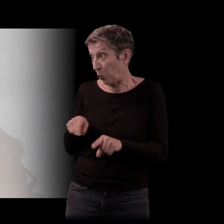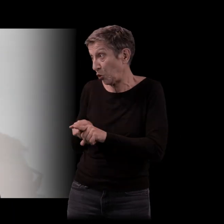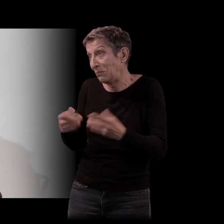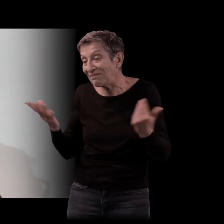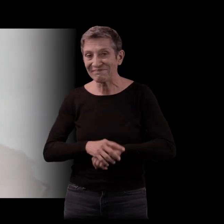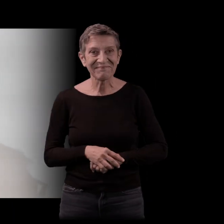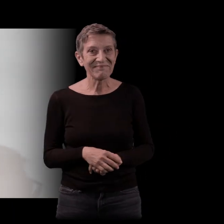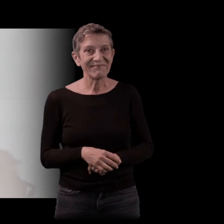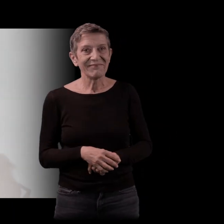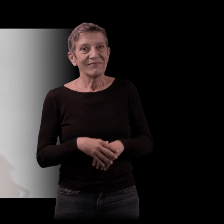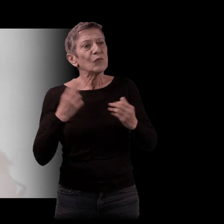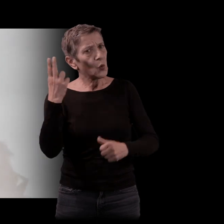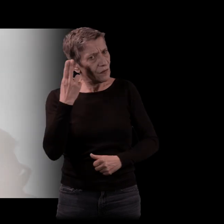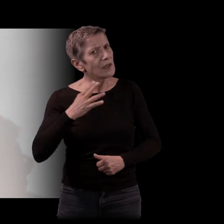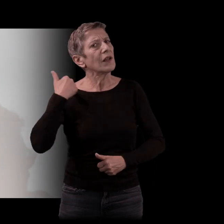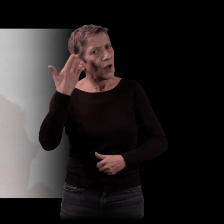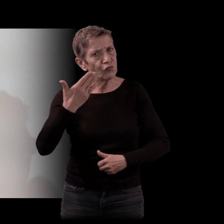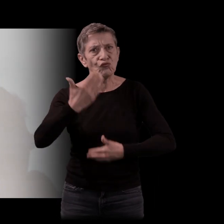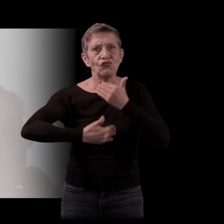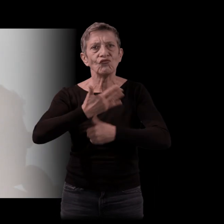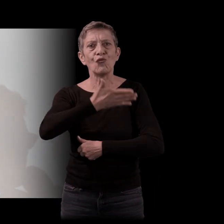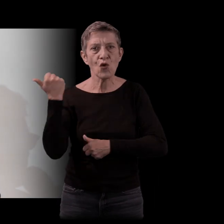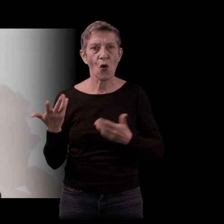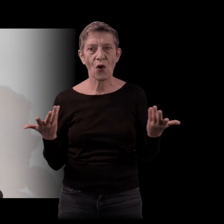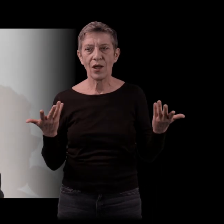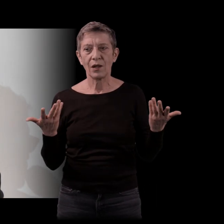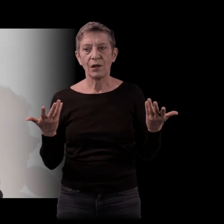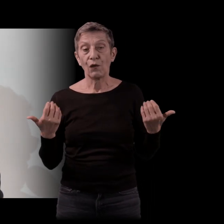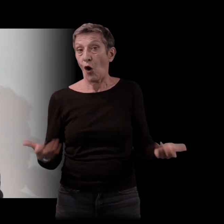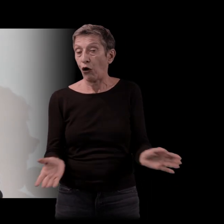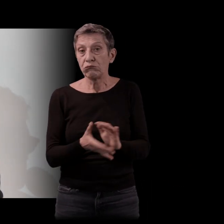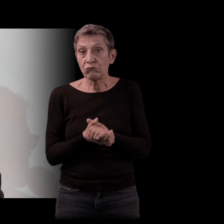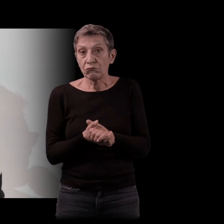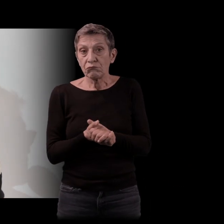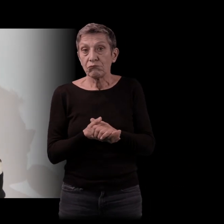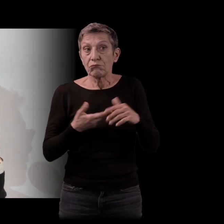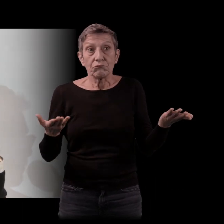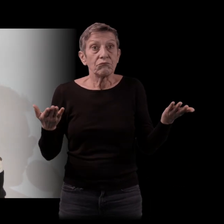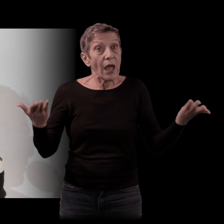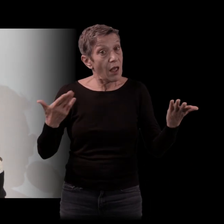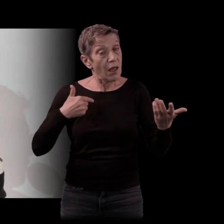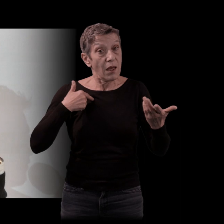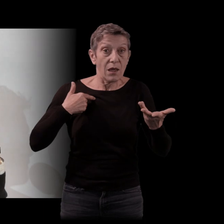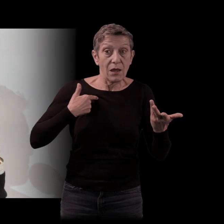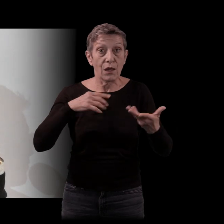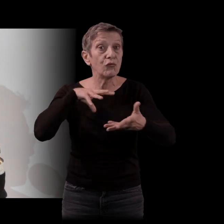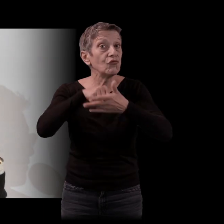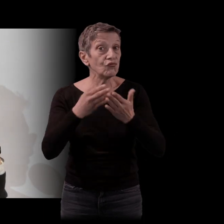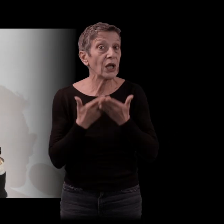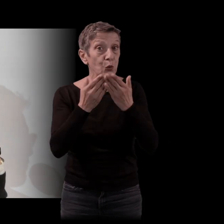À la fac, ça s'est amélioré. Donc, voilà, je n pas envisagé ça. J'ai fait de l'histoire en me disant que ça pouvait